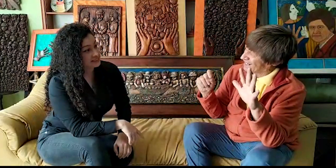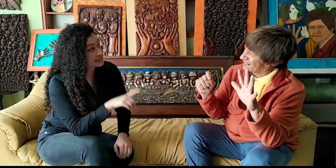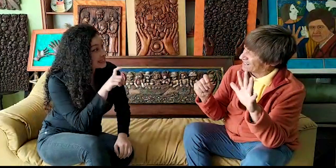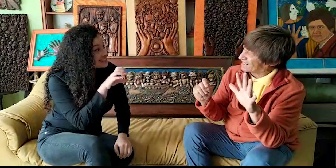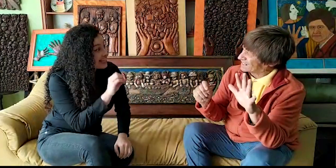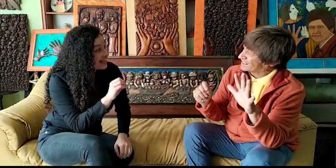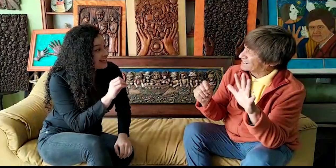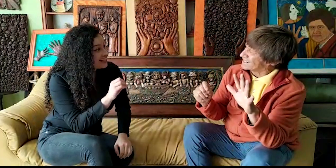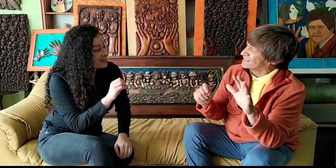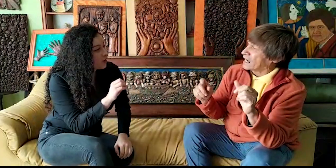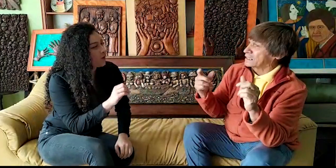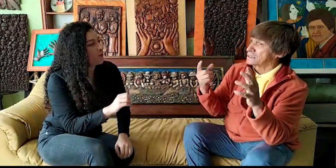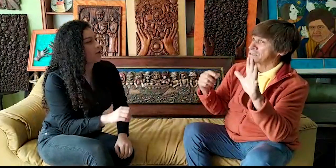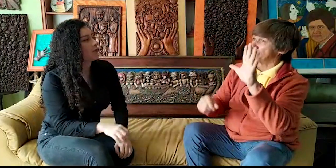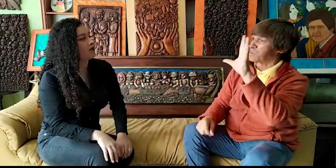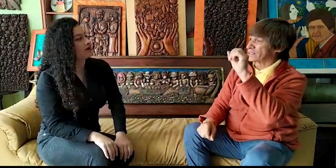60. 60.